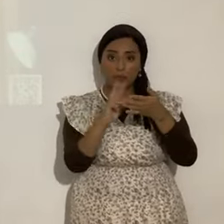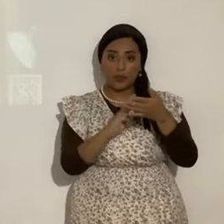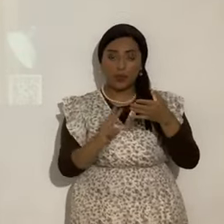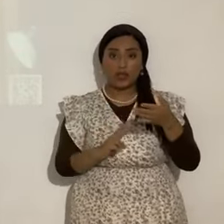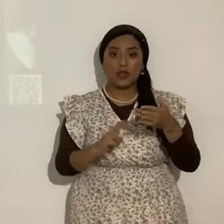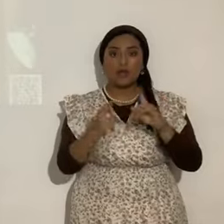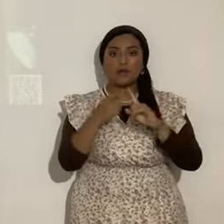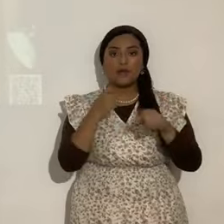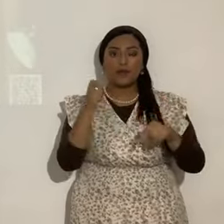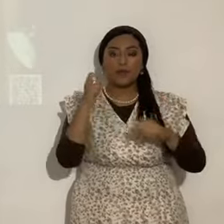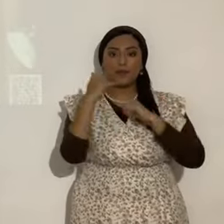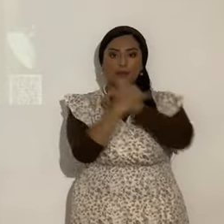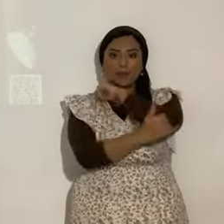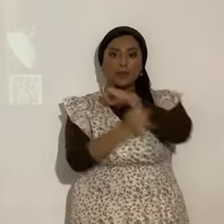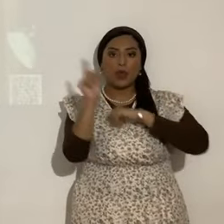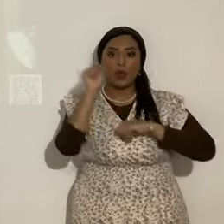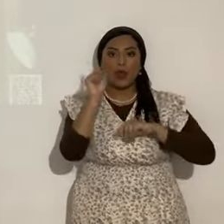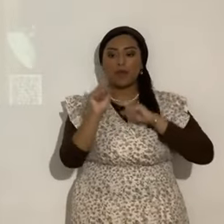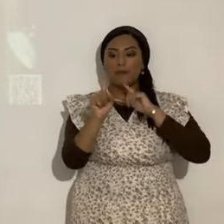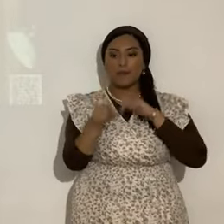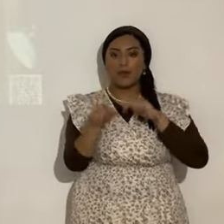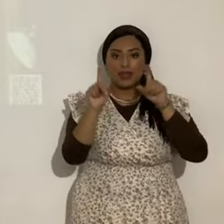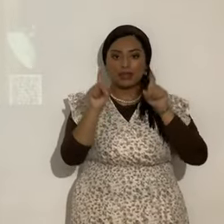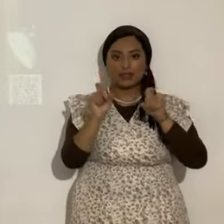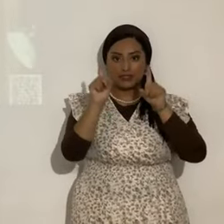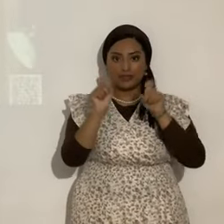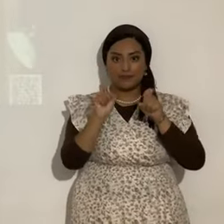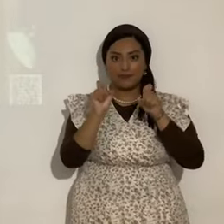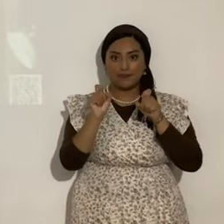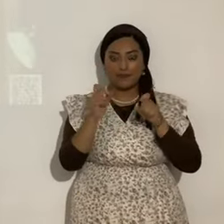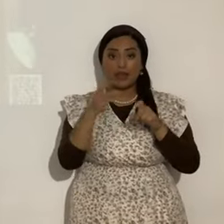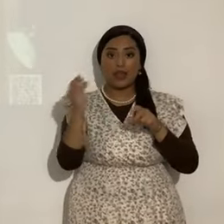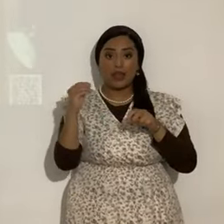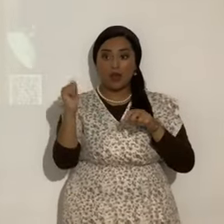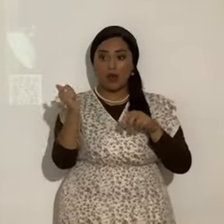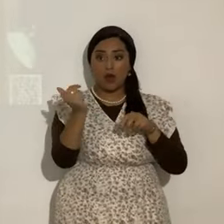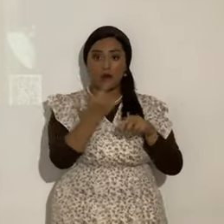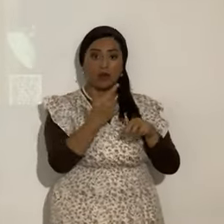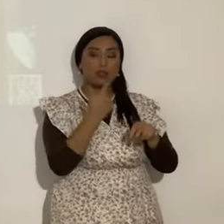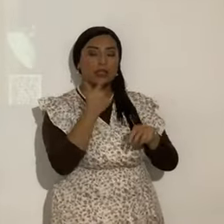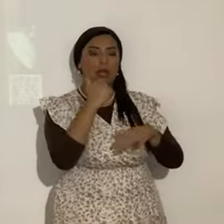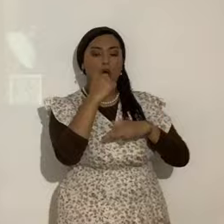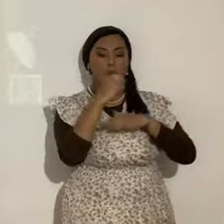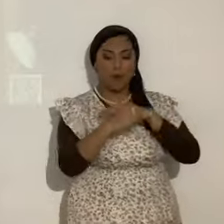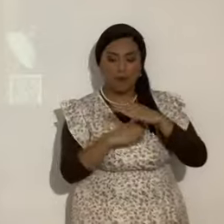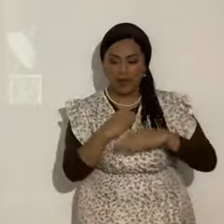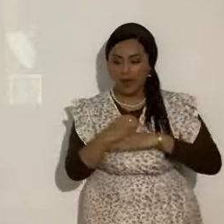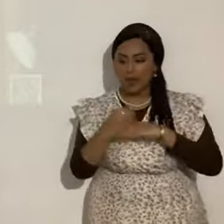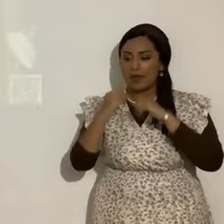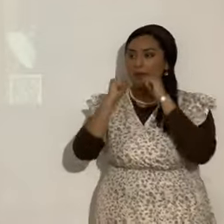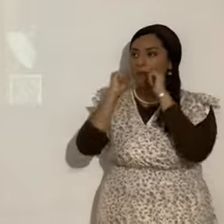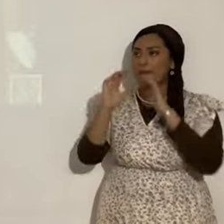los países de donde contestaron el examen. Y vamos a decir. Omen. Bendito es Yahshua Mashiach.